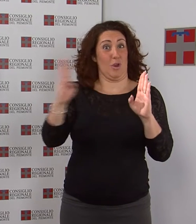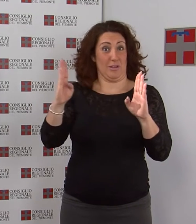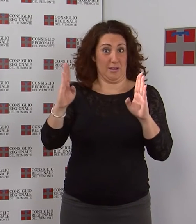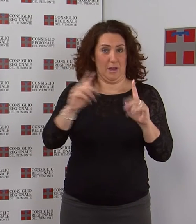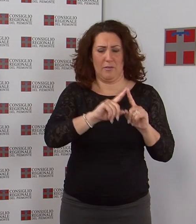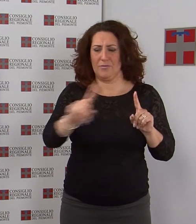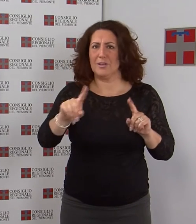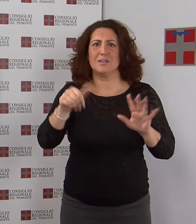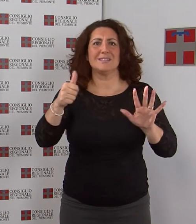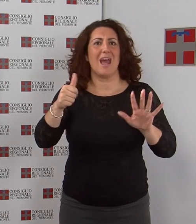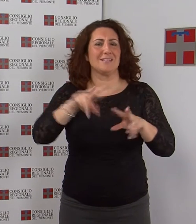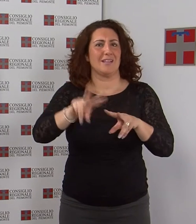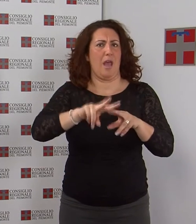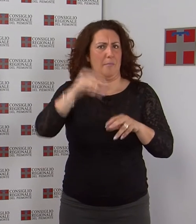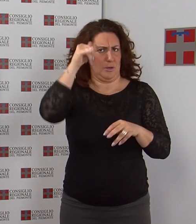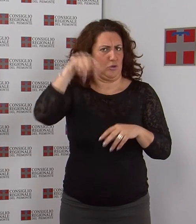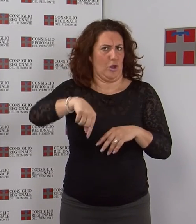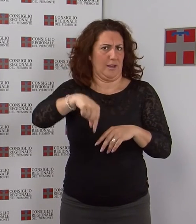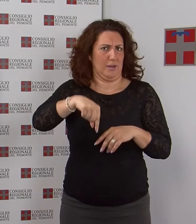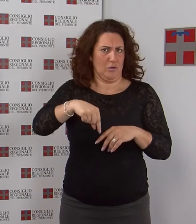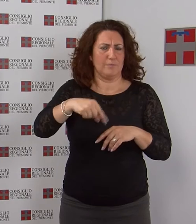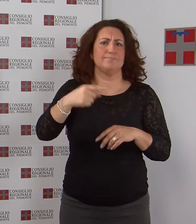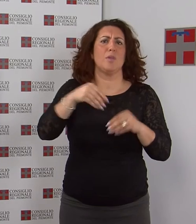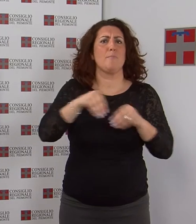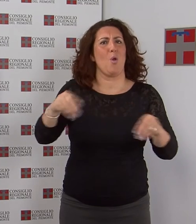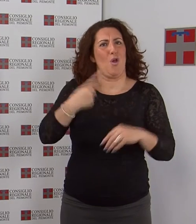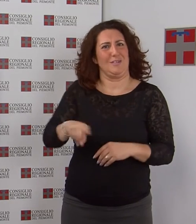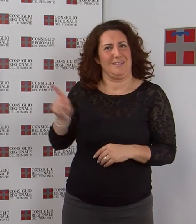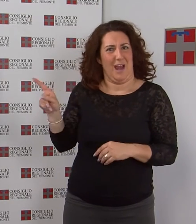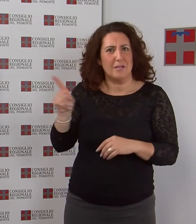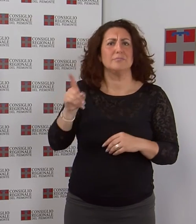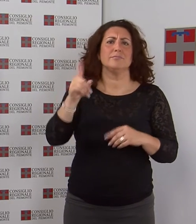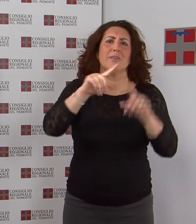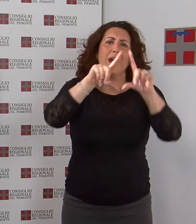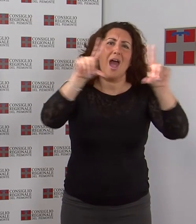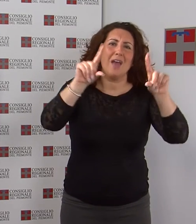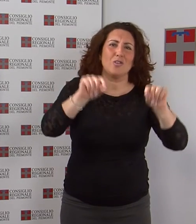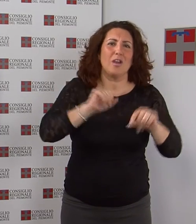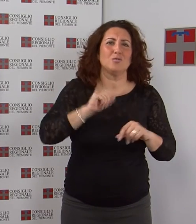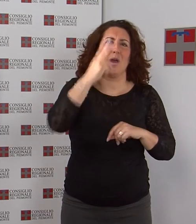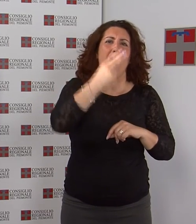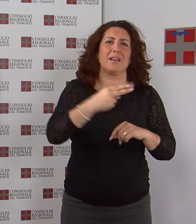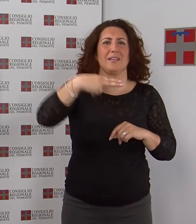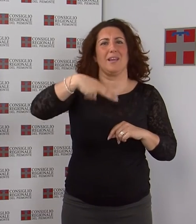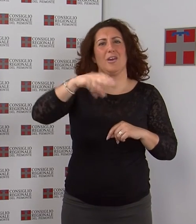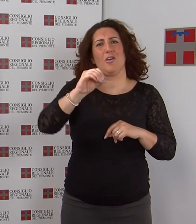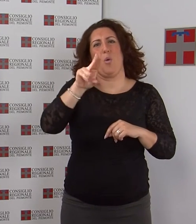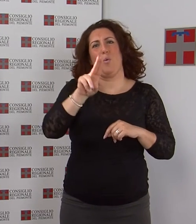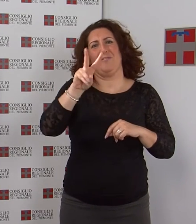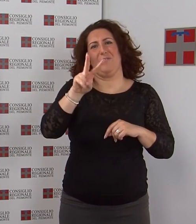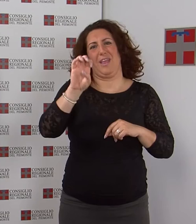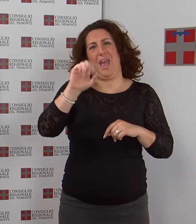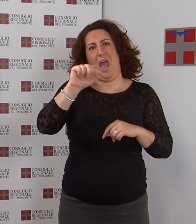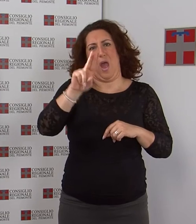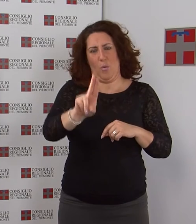settembre la mostra lo specchio di un'epoca le cartoline illustrate art nouveau e art deco curata dalla collezionista sila